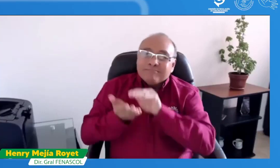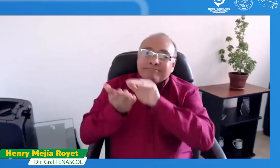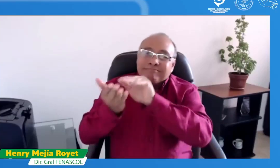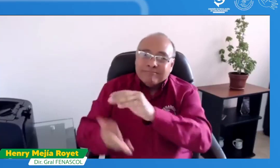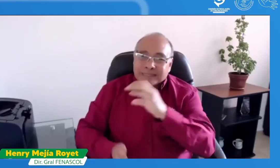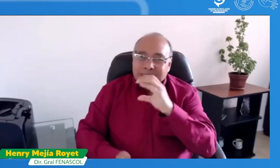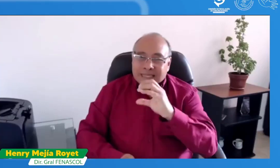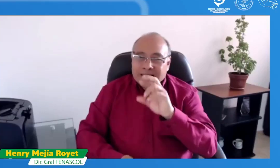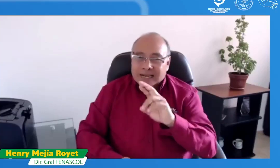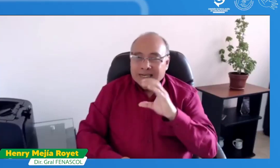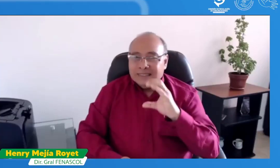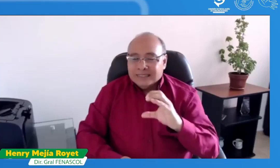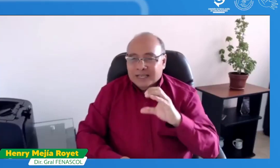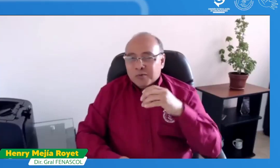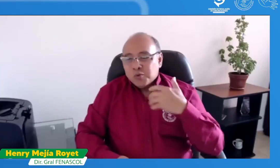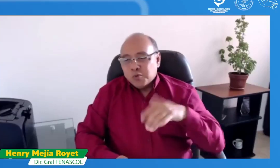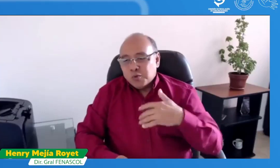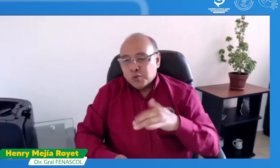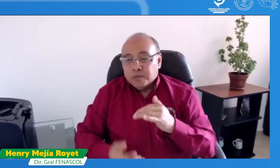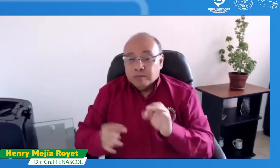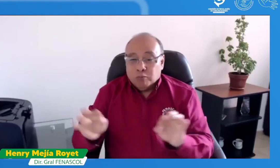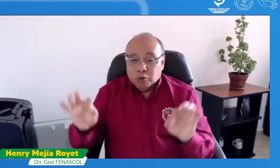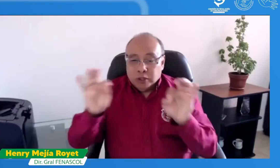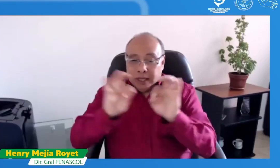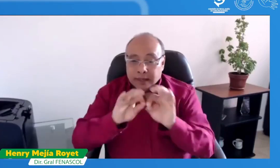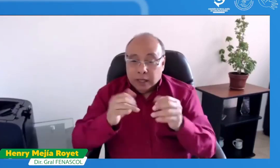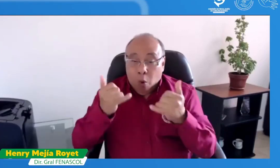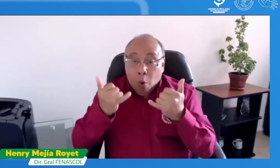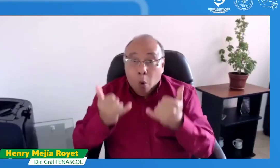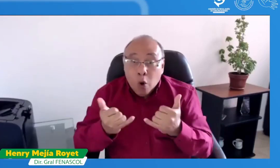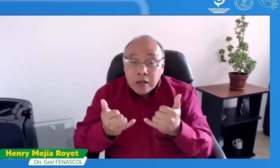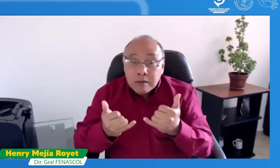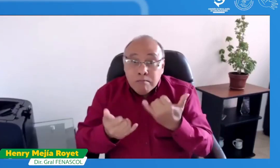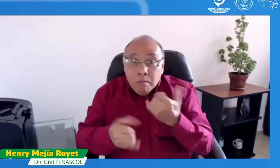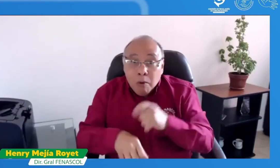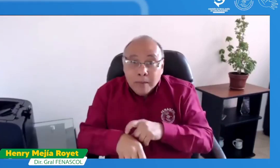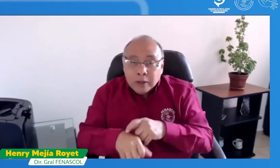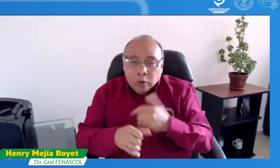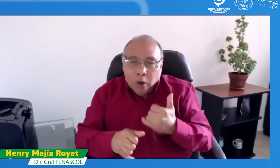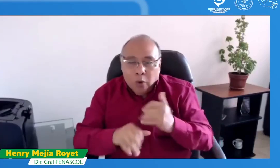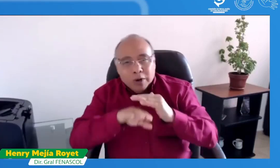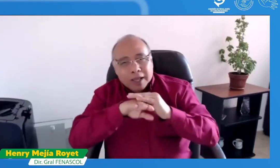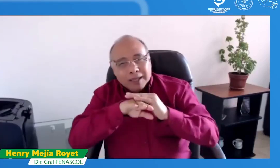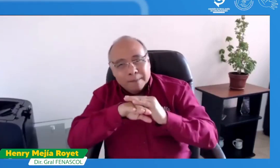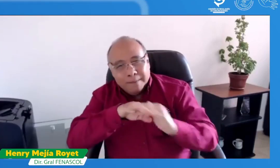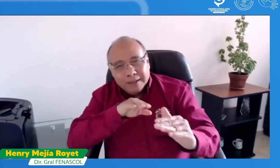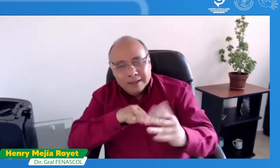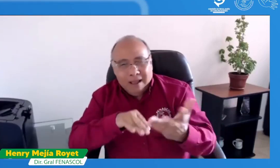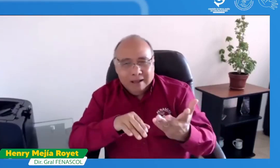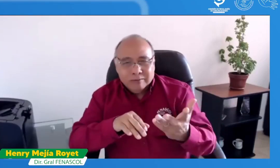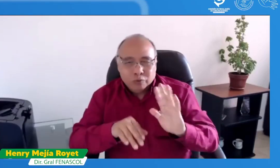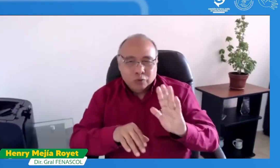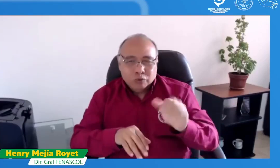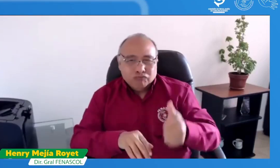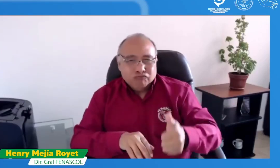información que tienen las personas sordas al respecto y este feliz humo de la CRC.